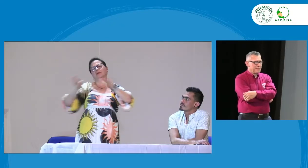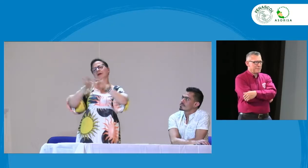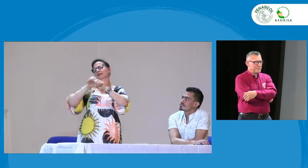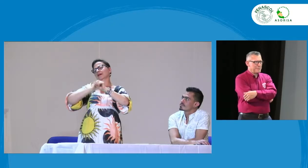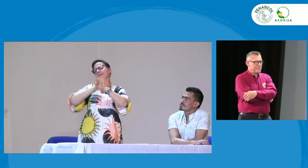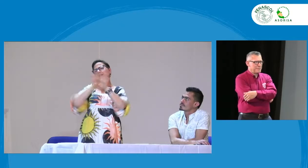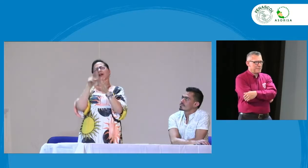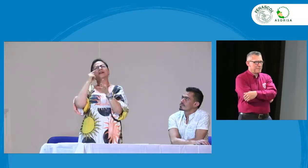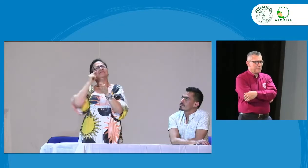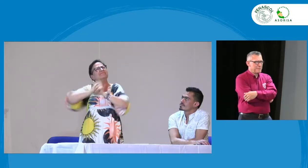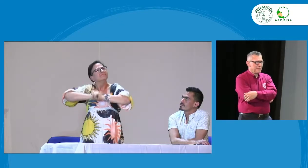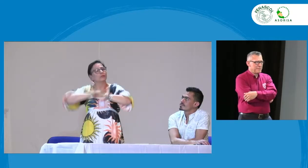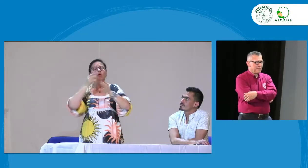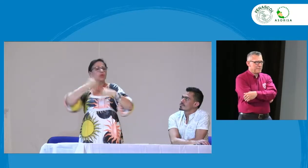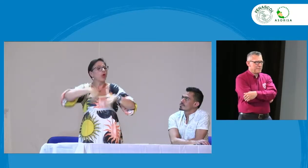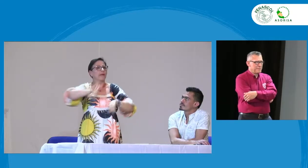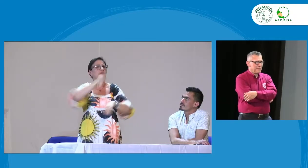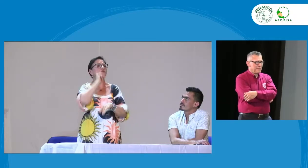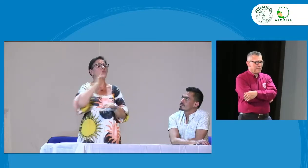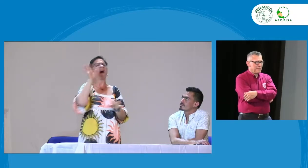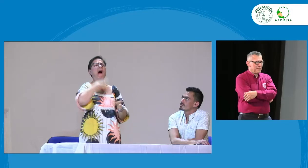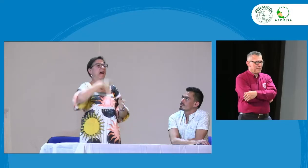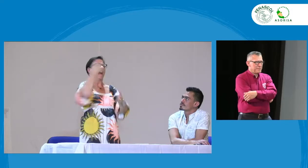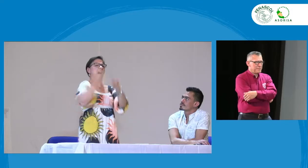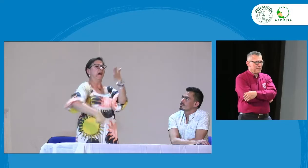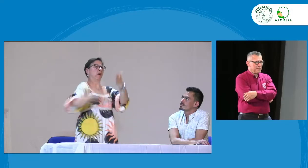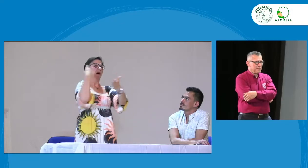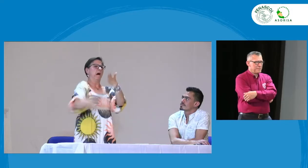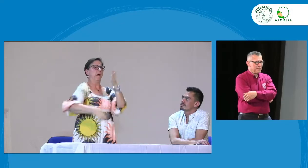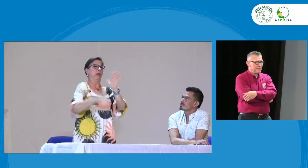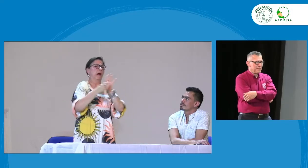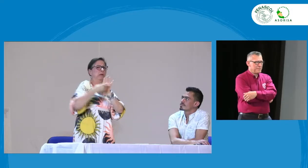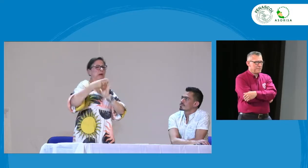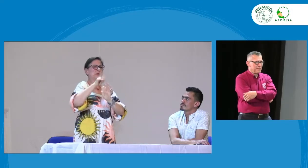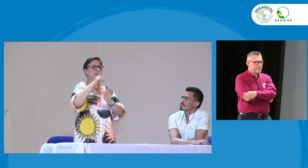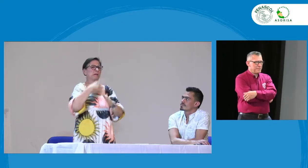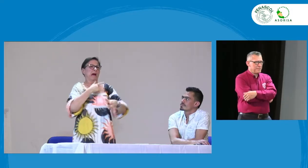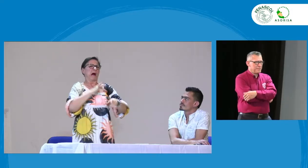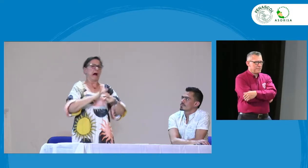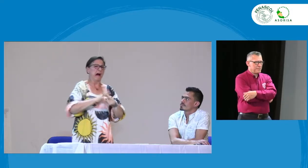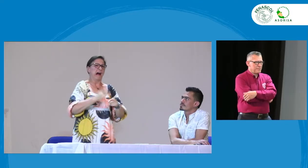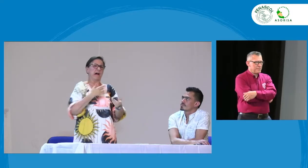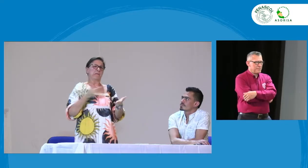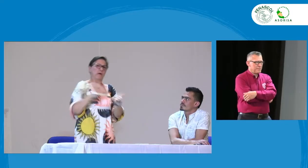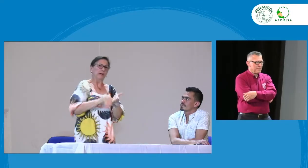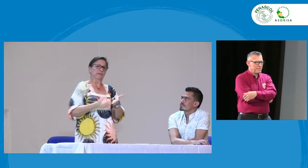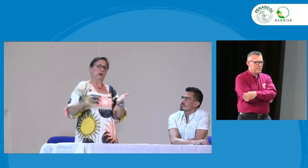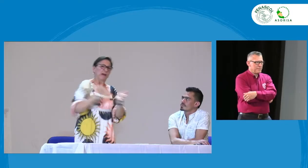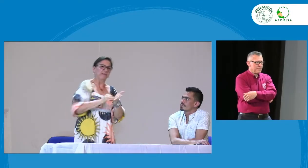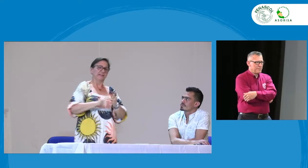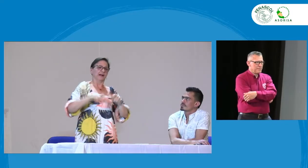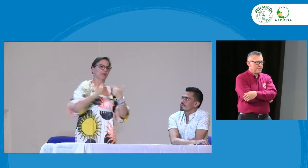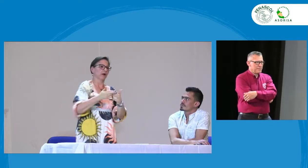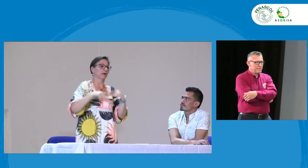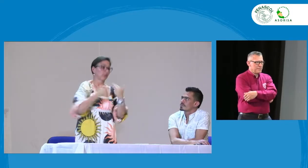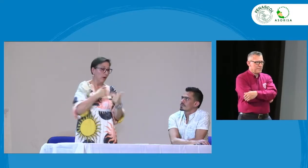esa incidencia política porque es fundamental porque muchos sordos dicen ay no yo lo he intentado